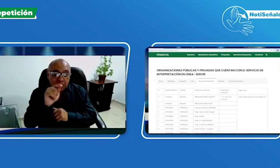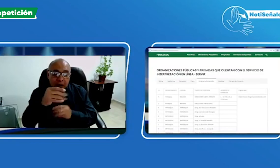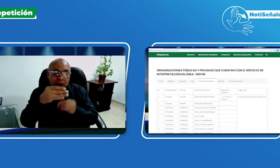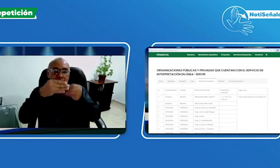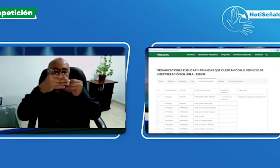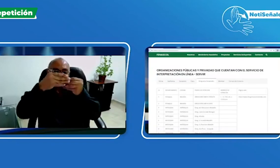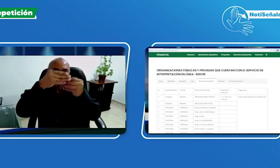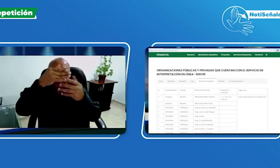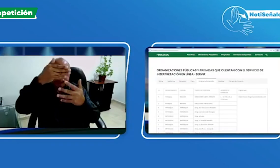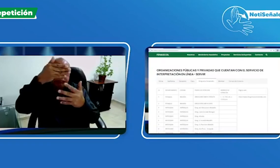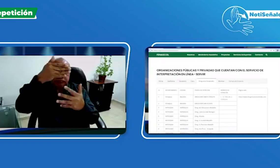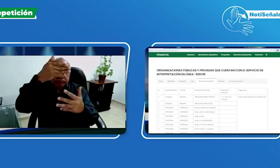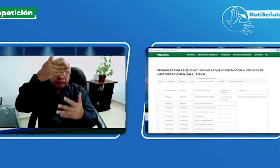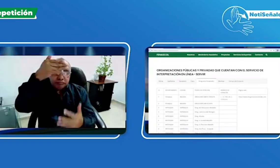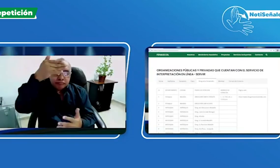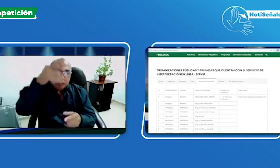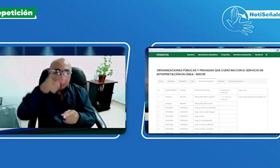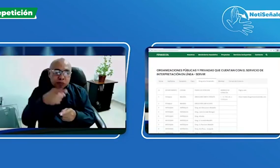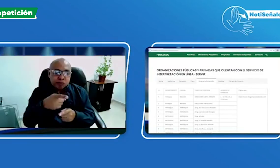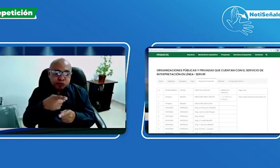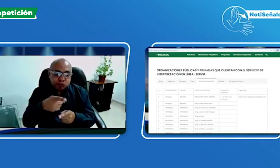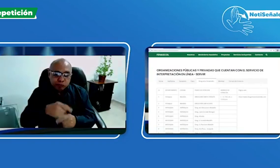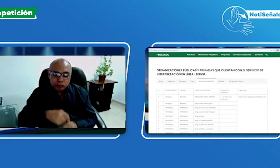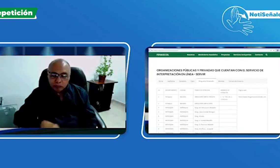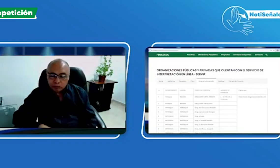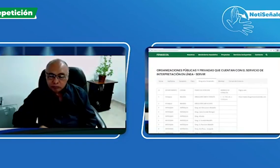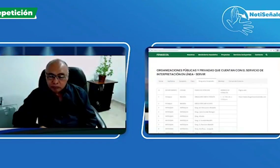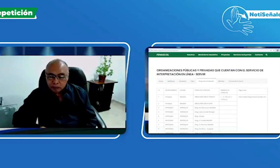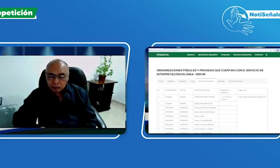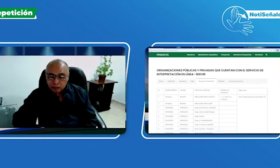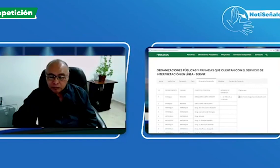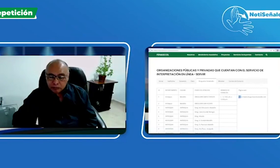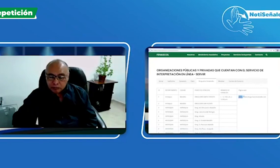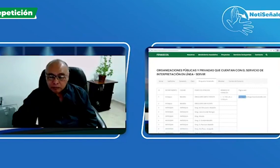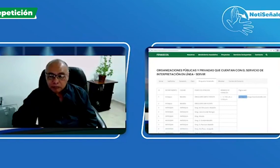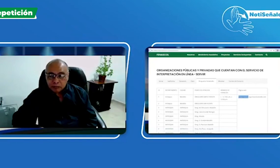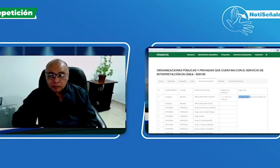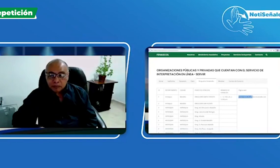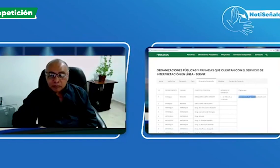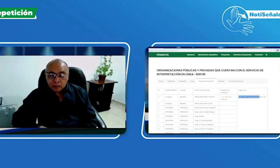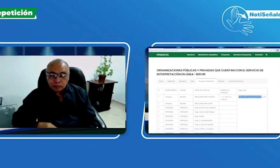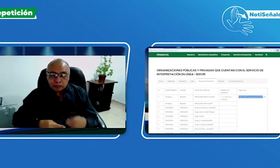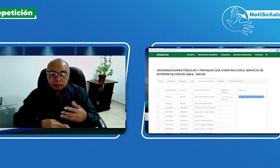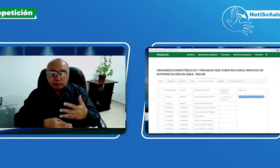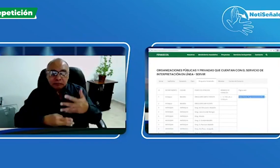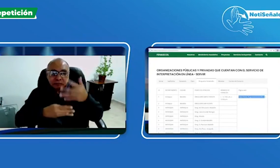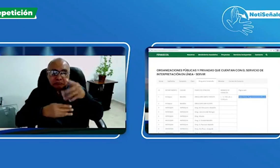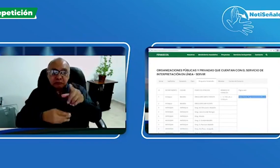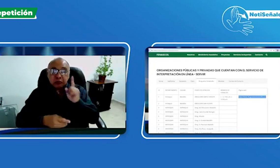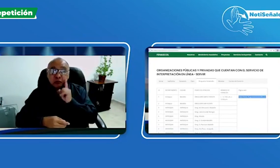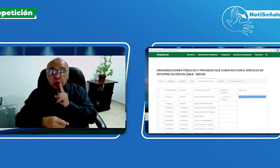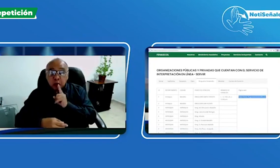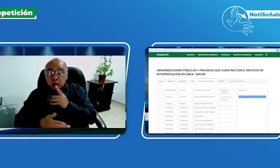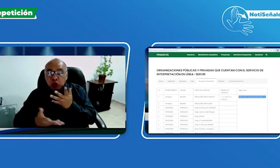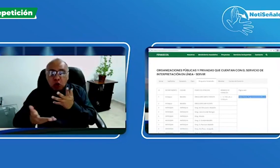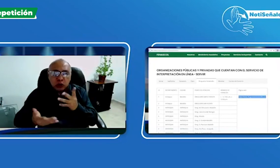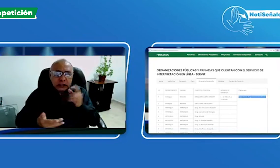ejemplo de droguerías con subsidio y en las filas de esta tabla pues aparecerán las direcciones